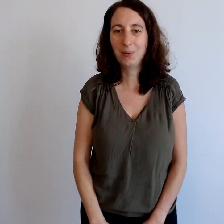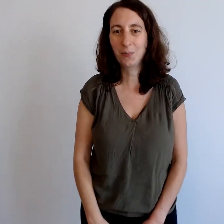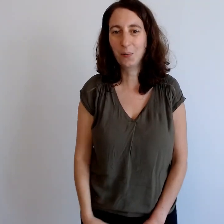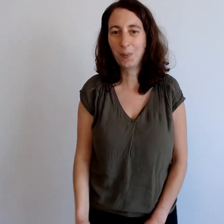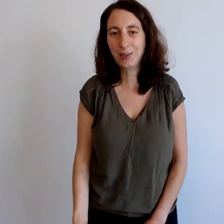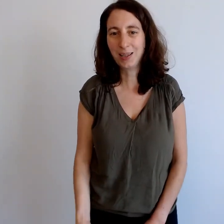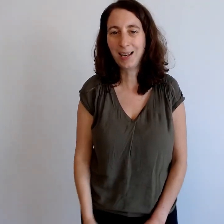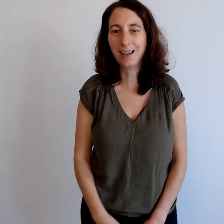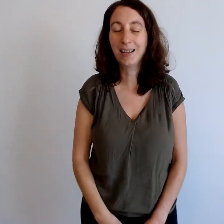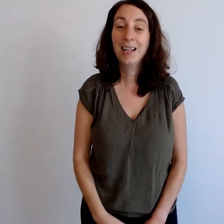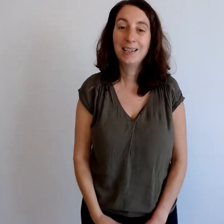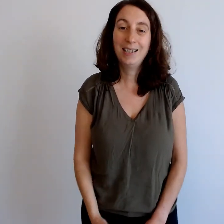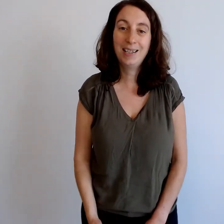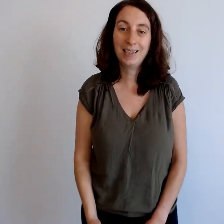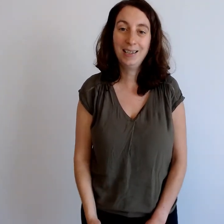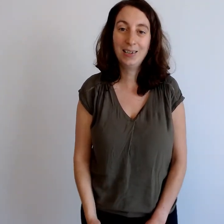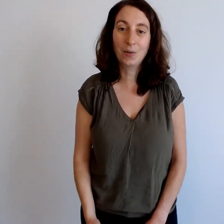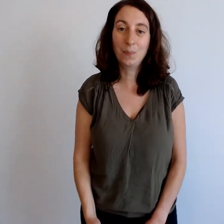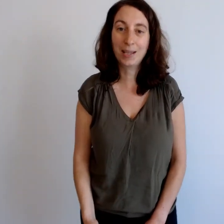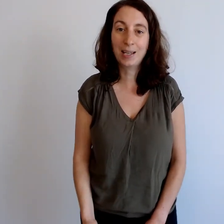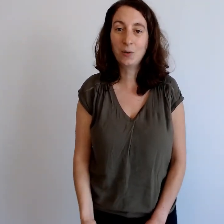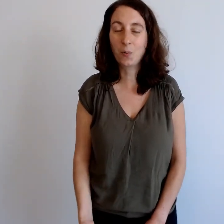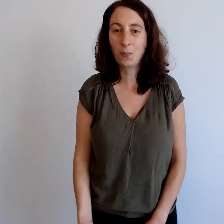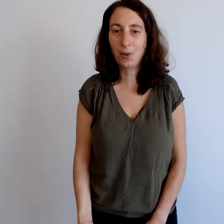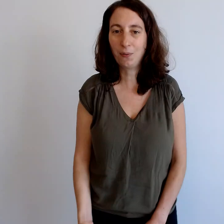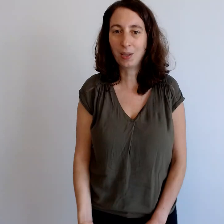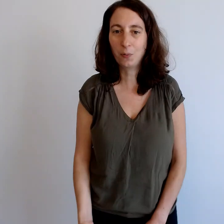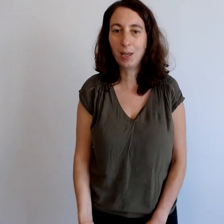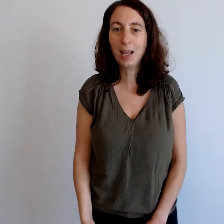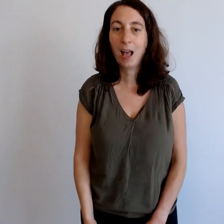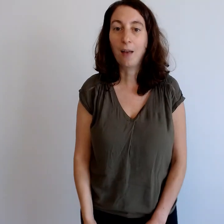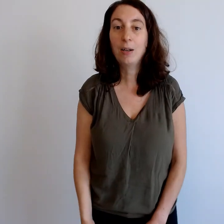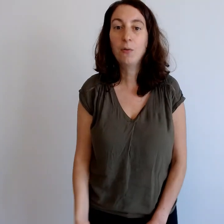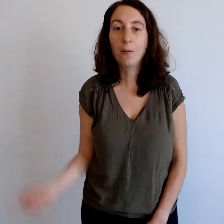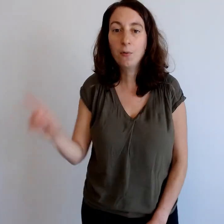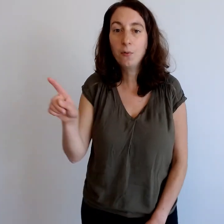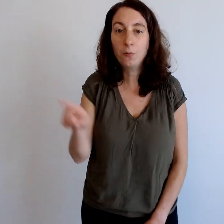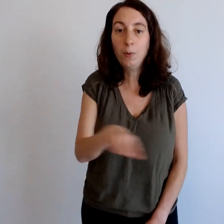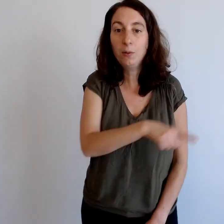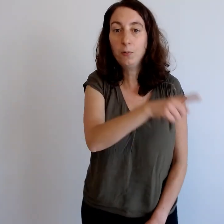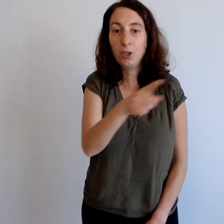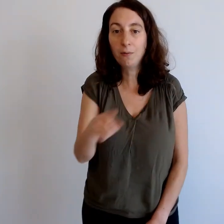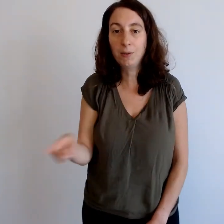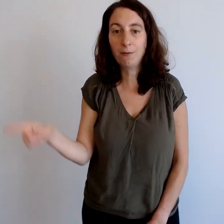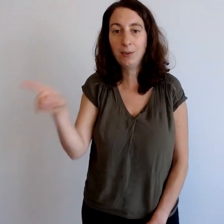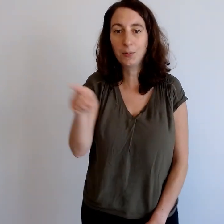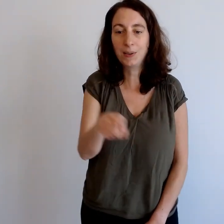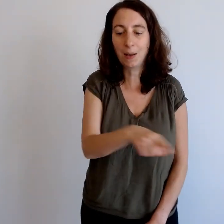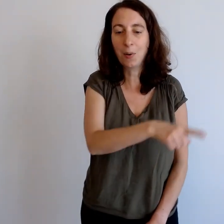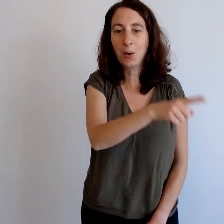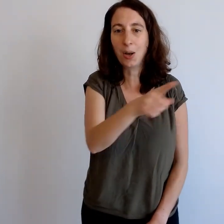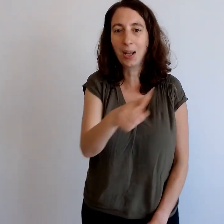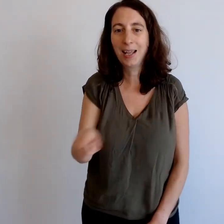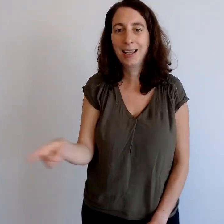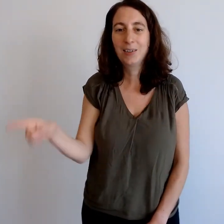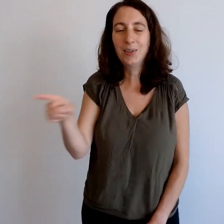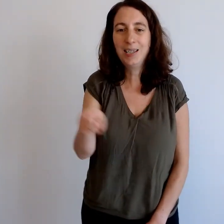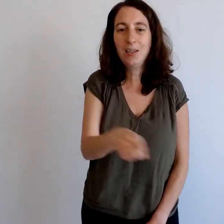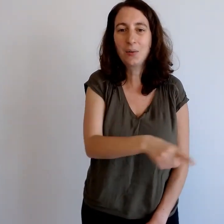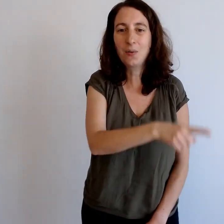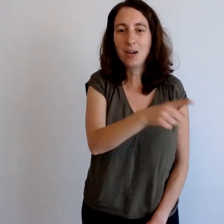personnelle d'exercices bien nets que l'on peut effectuer avec le fameux 8 coucher. Vous savez, ce symbole, ce signe de l